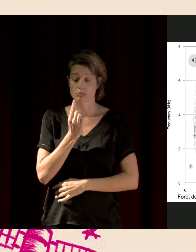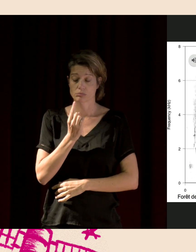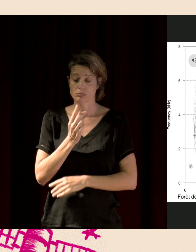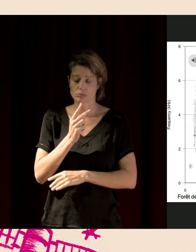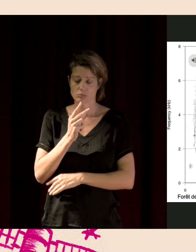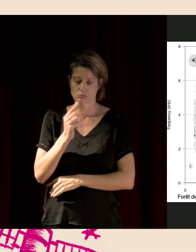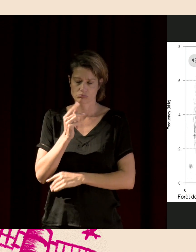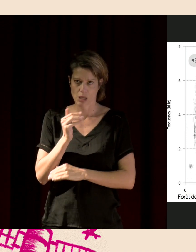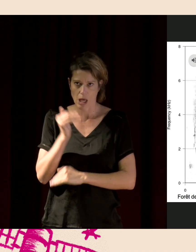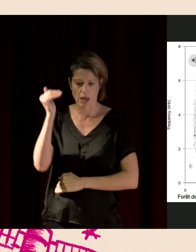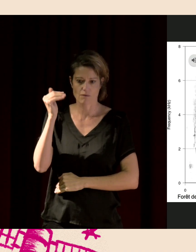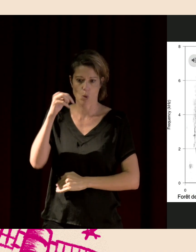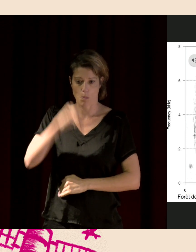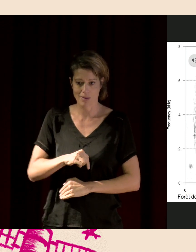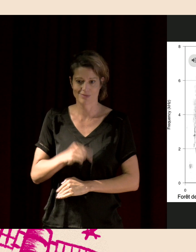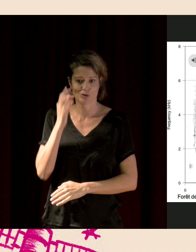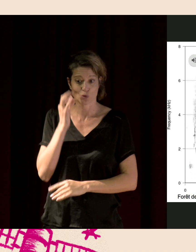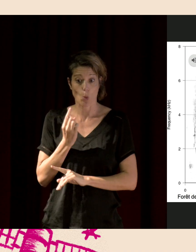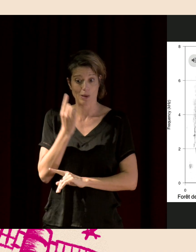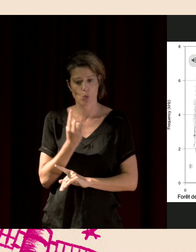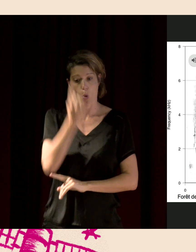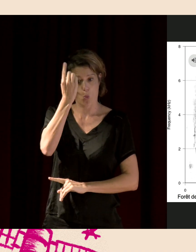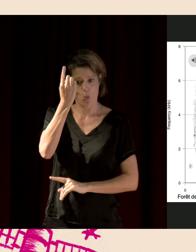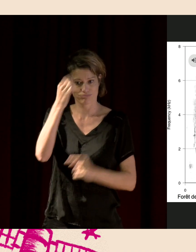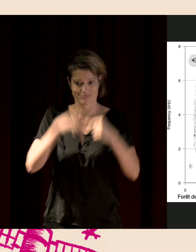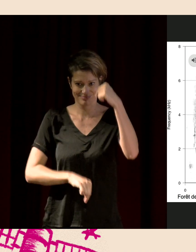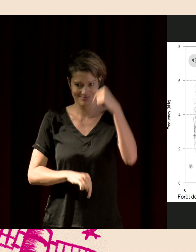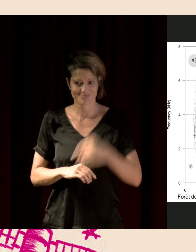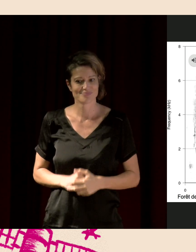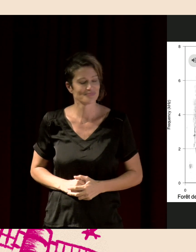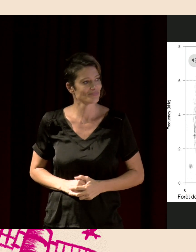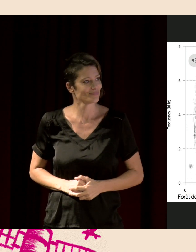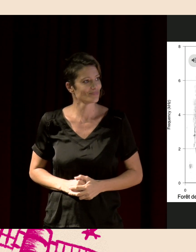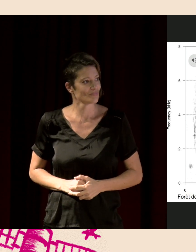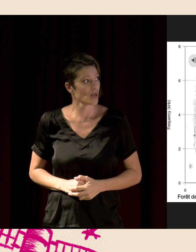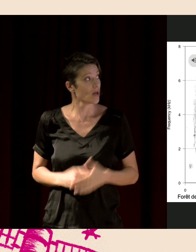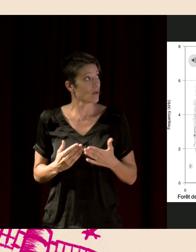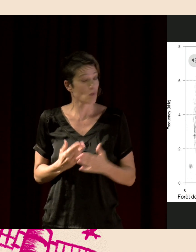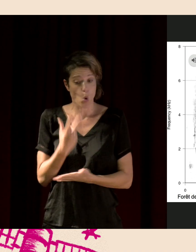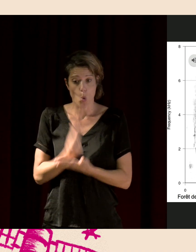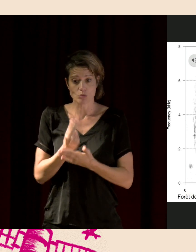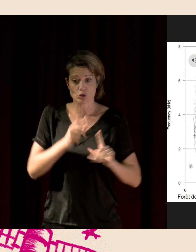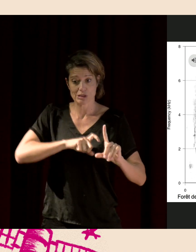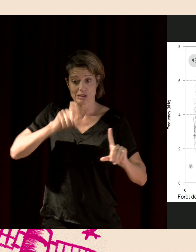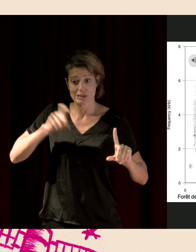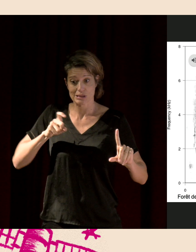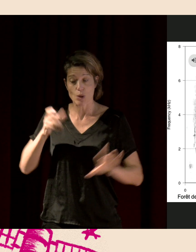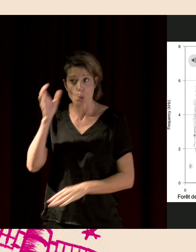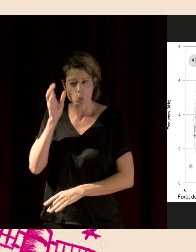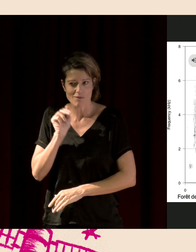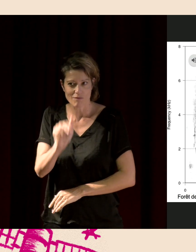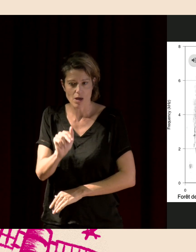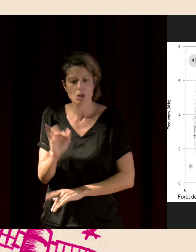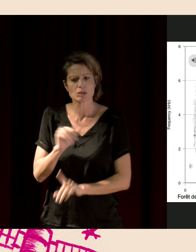Et la noirceur indique l'intensité du son. Je vais vous faire écouter l'enregistrement. C'est un enregistrement qui a été pris par un